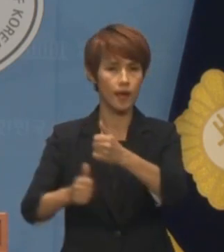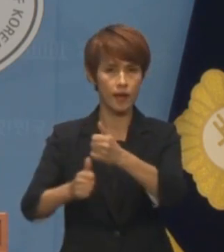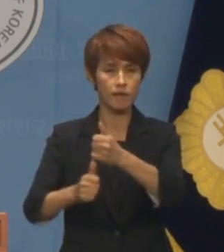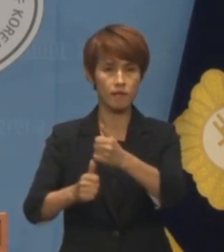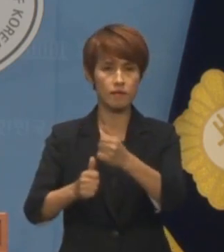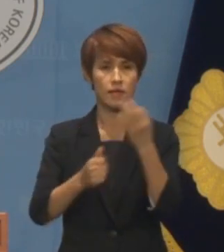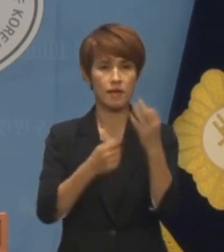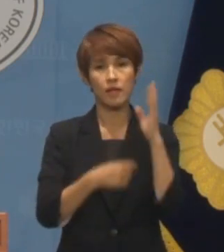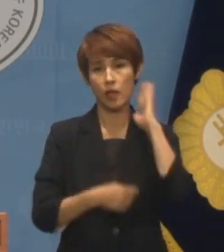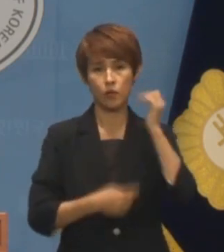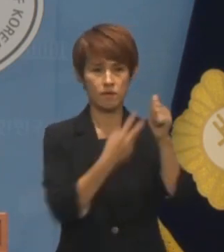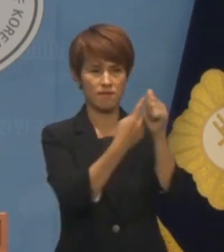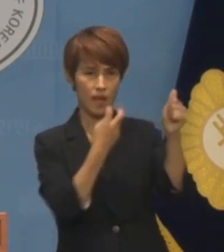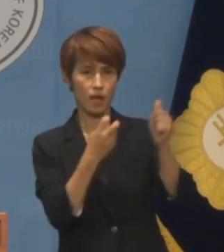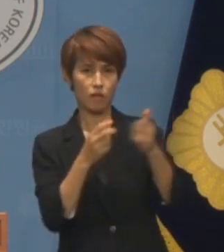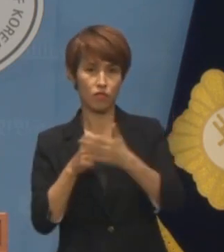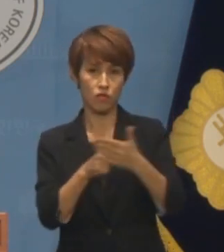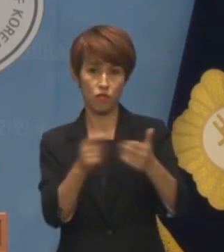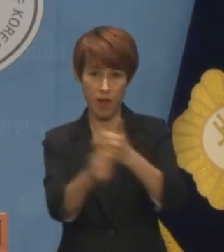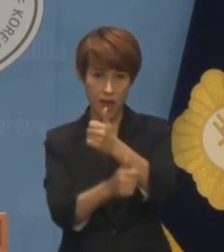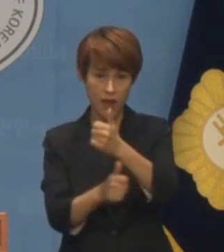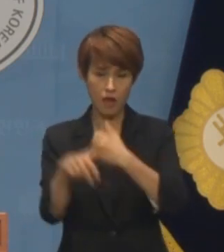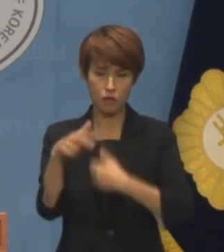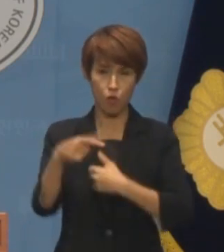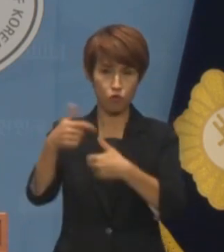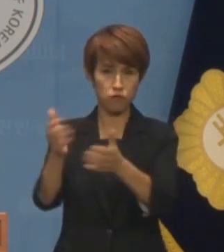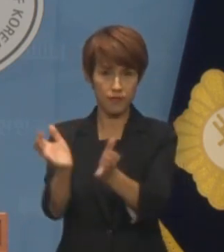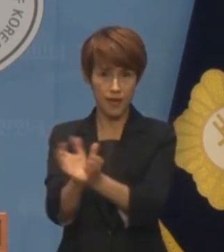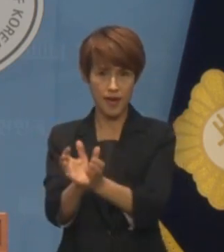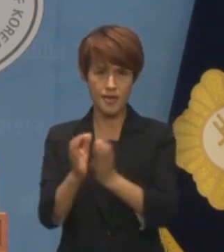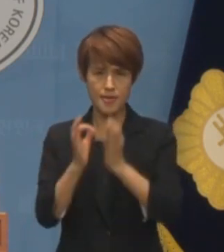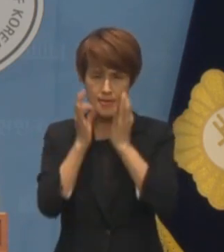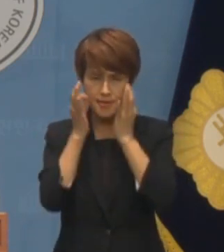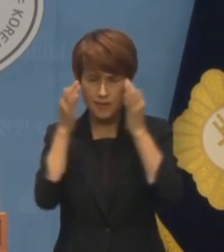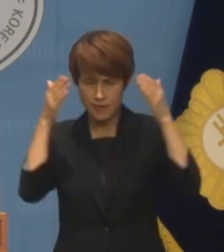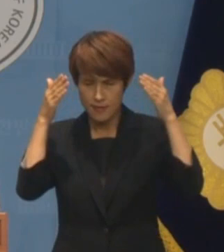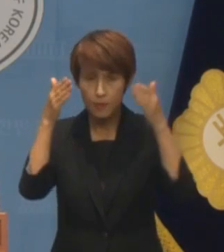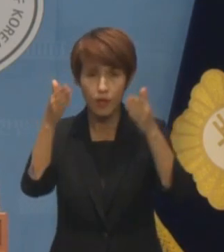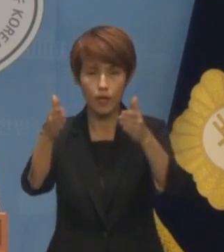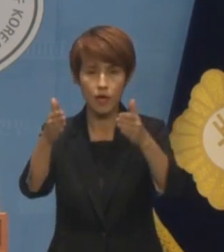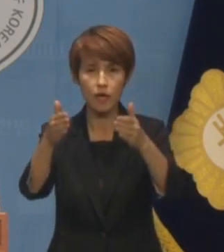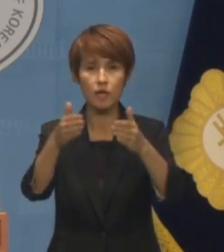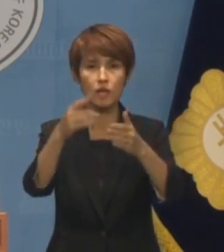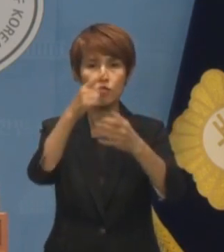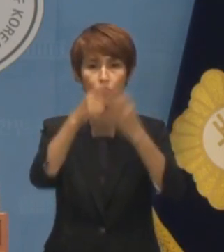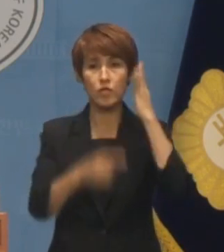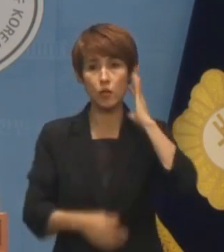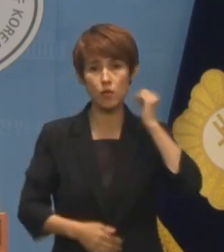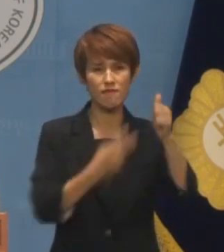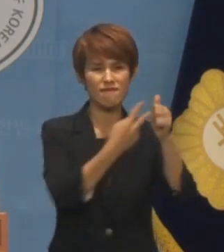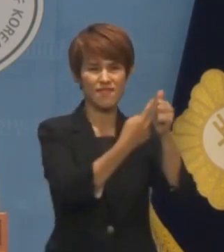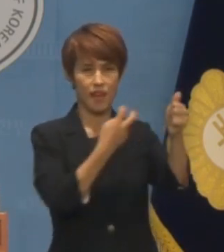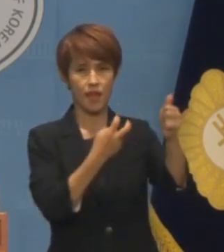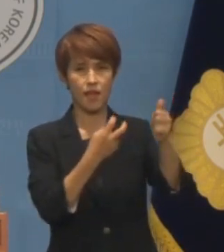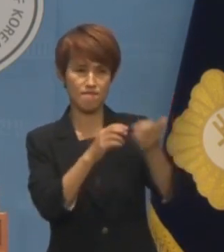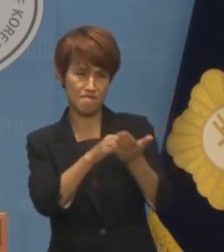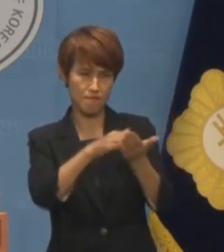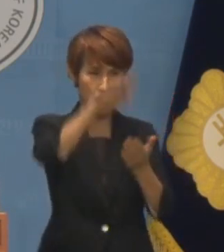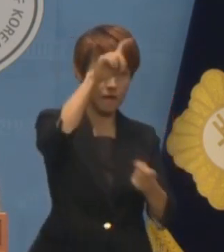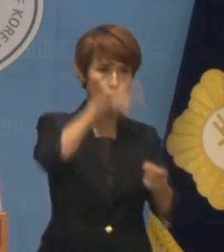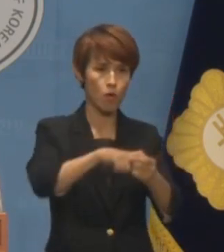탄핵추진위원회에 조국혁신당이 가진 모든 역량을 쏟고 윤 대통령 탄핵과 퇴진에